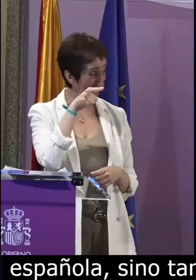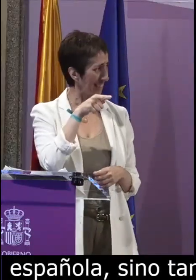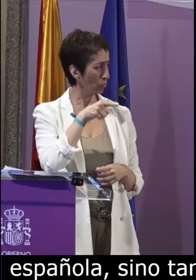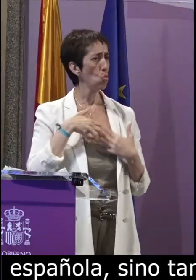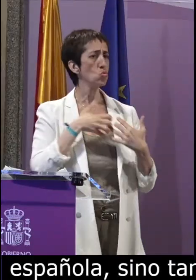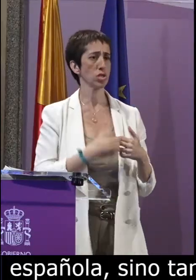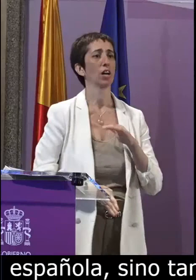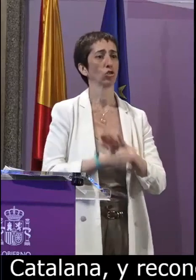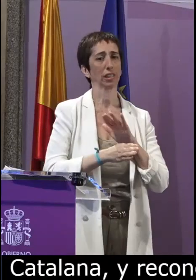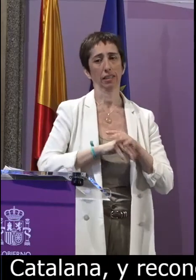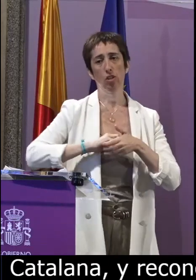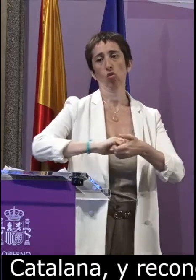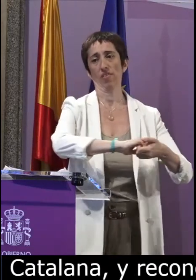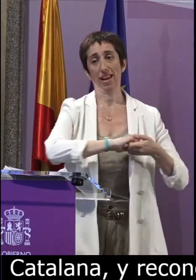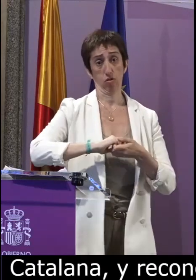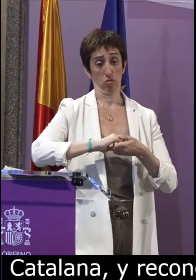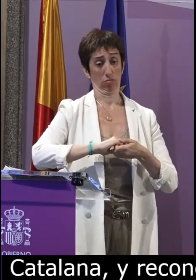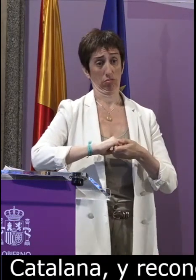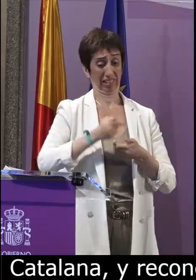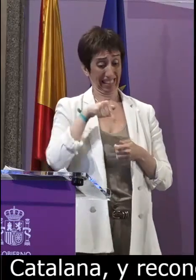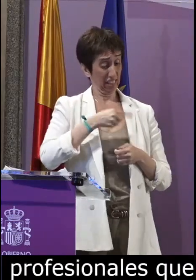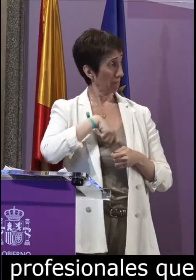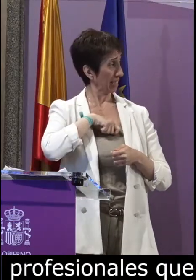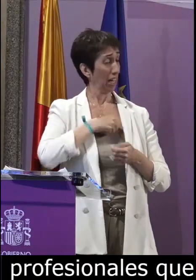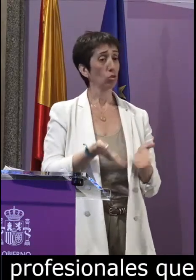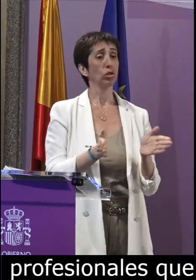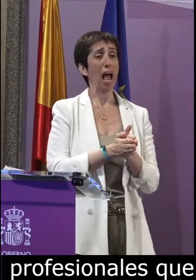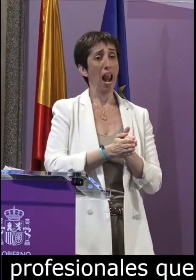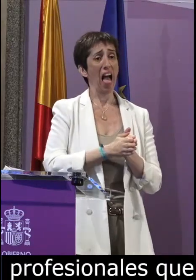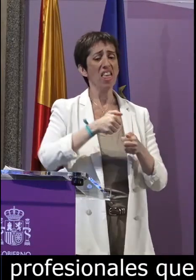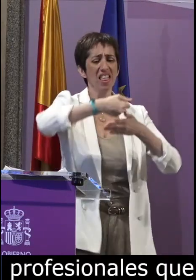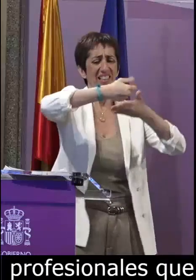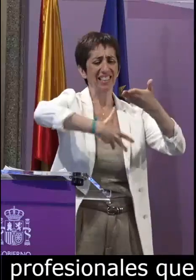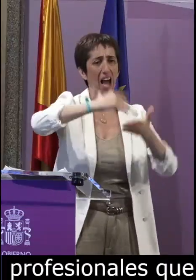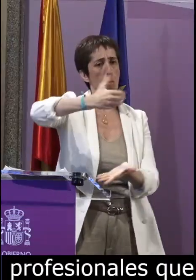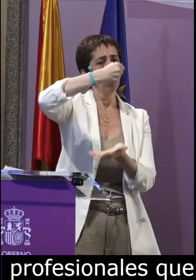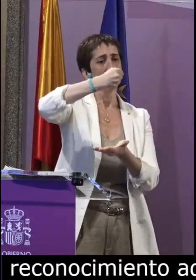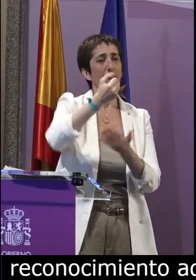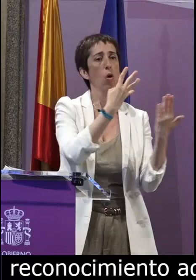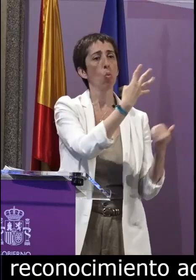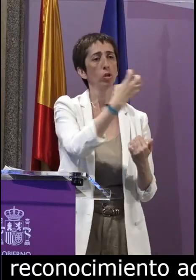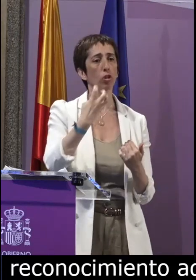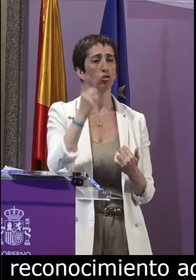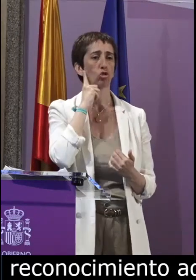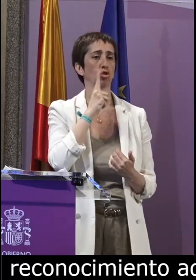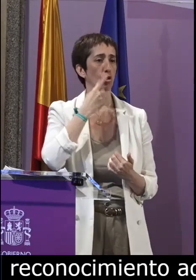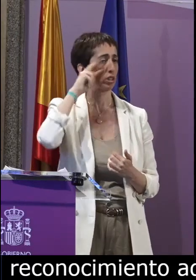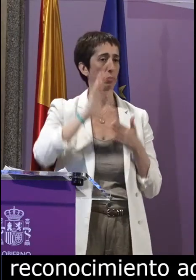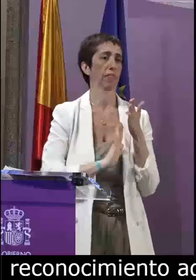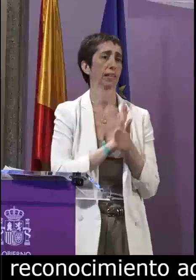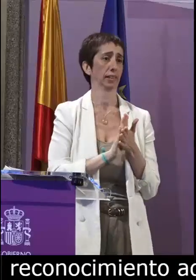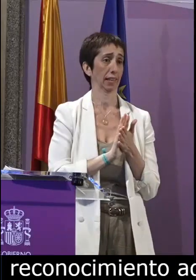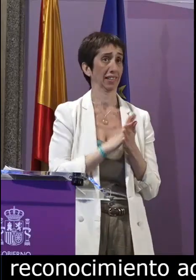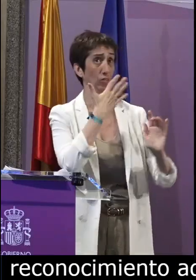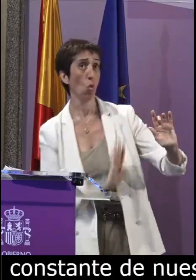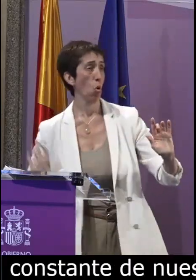con un reconocimiento administrativo es una dicha constante de nuestra confederación ya que en España contamos con una bolsa de unos 400